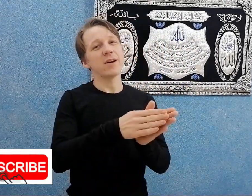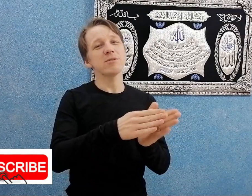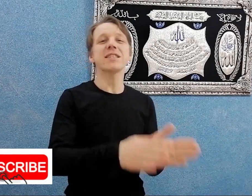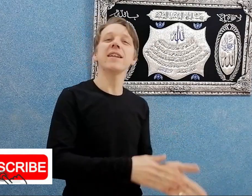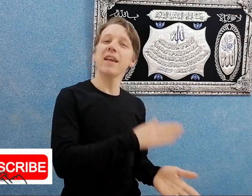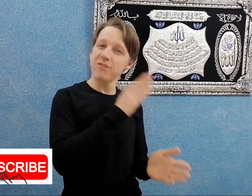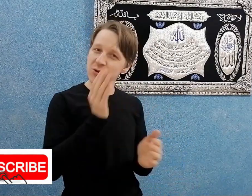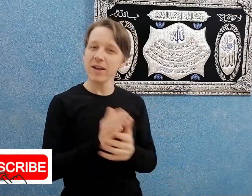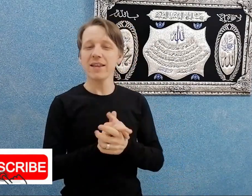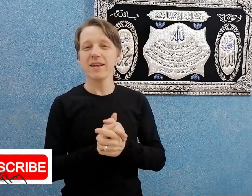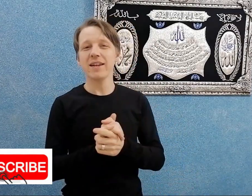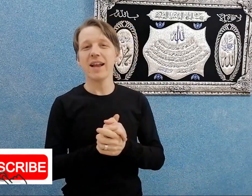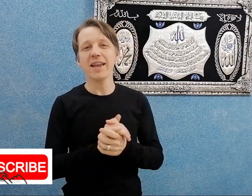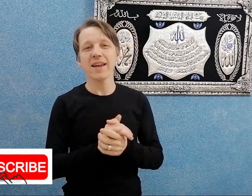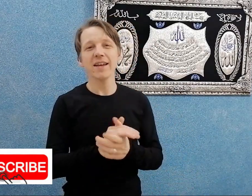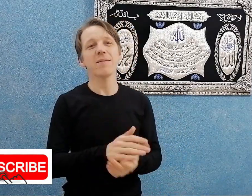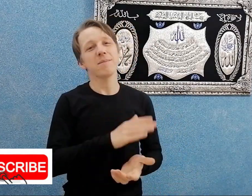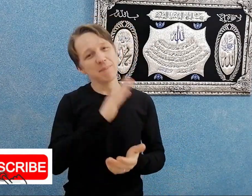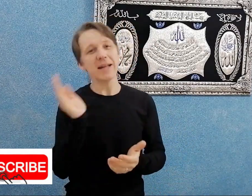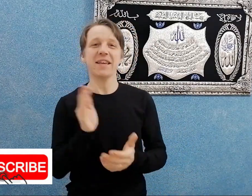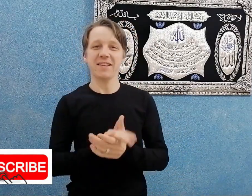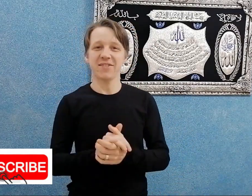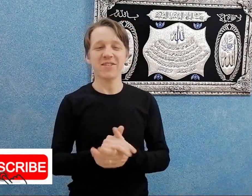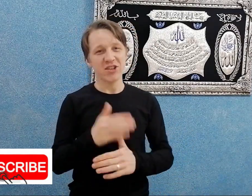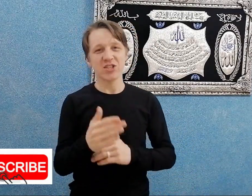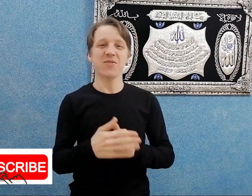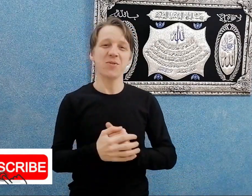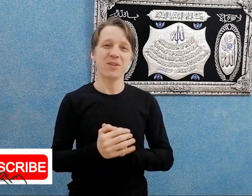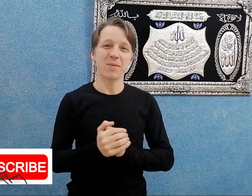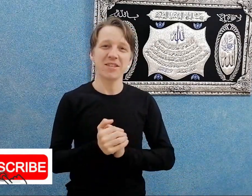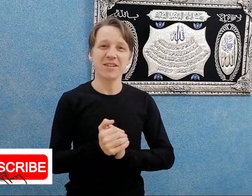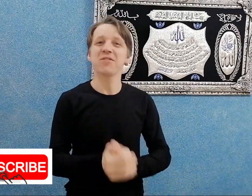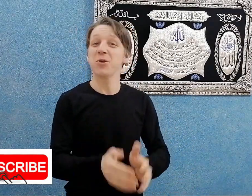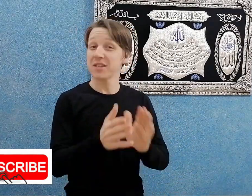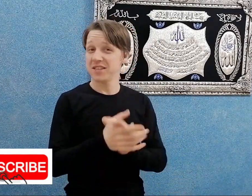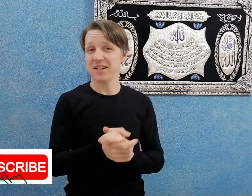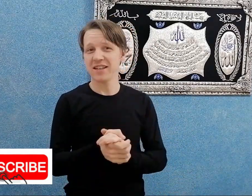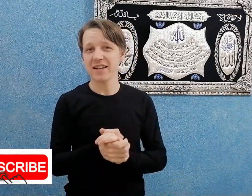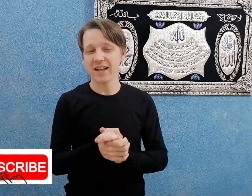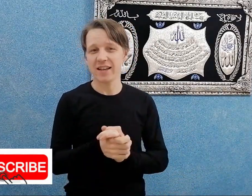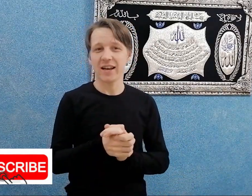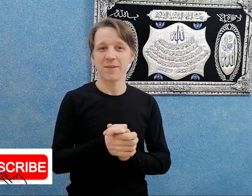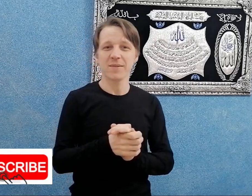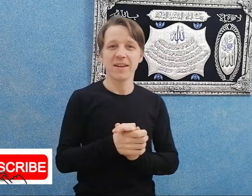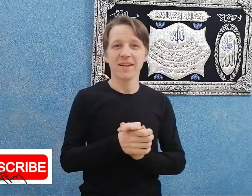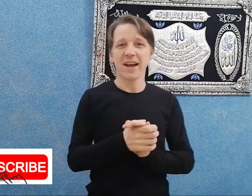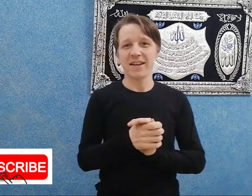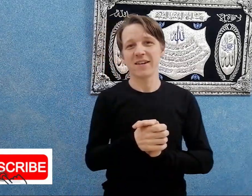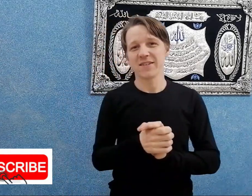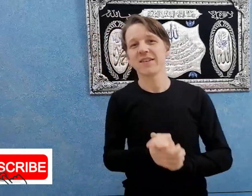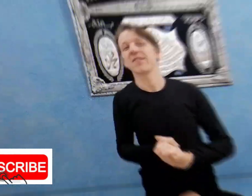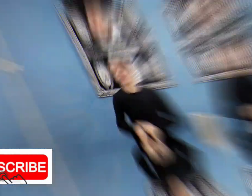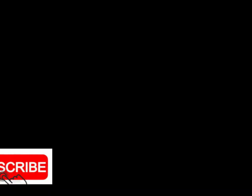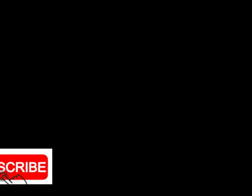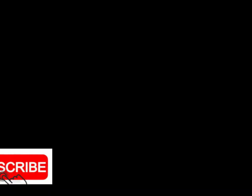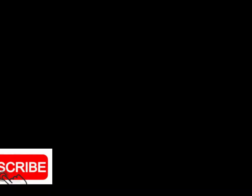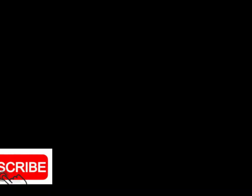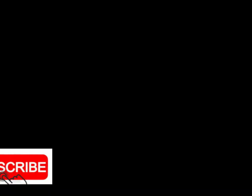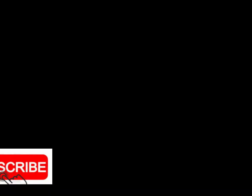واستنى الفيديوهات اللي جاية بعد كده. لسه فيه قدام كتير فيديوهات كتيرة جدا انا هنتكلم عليها. يا برا. السلام عليكم.